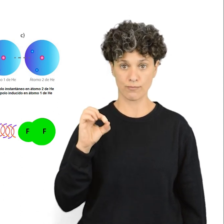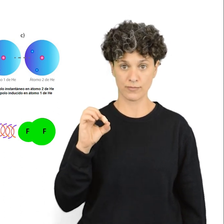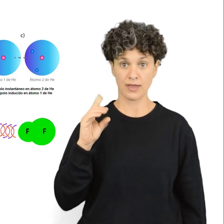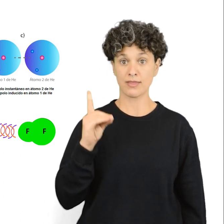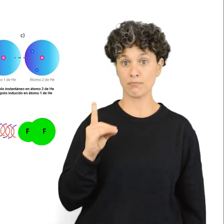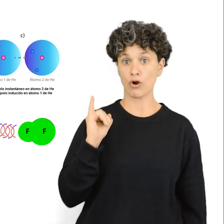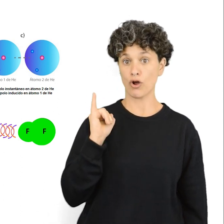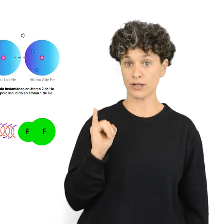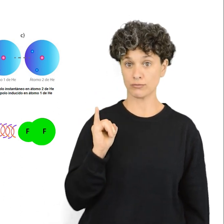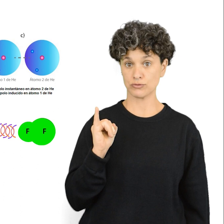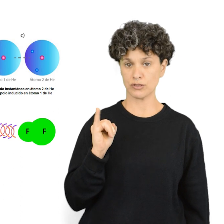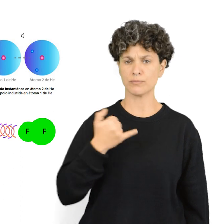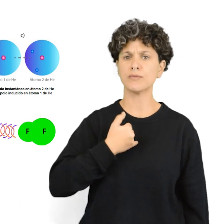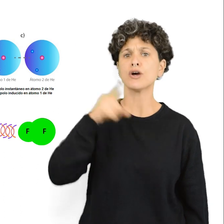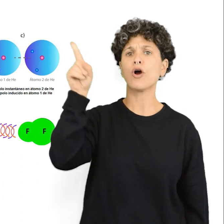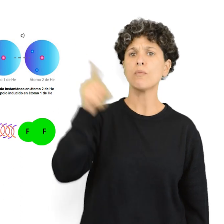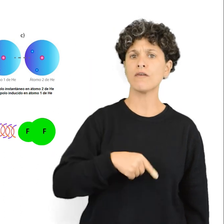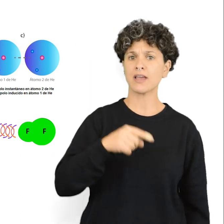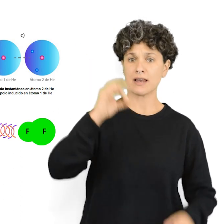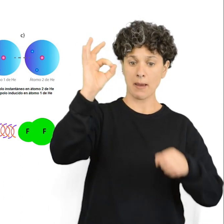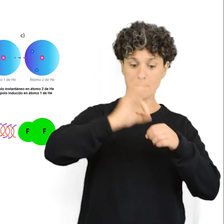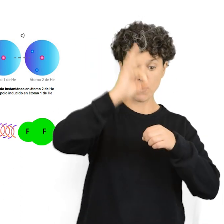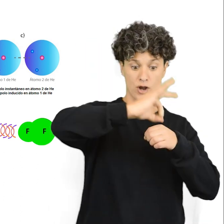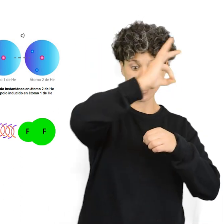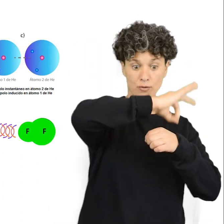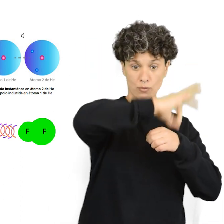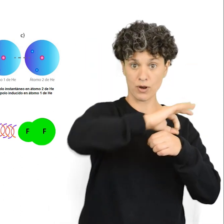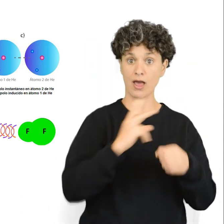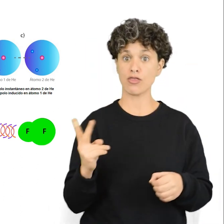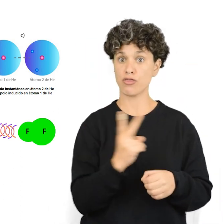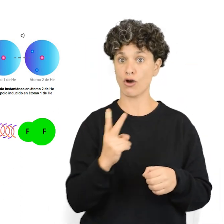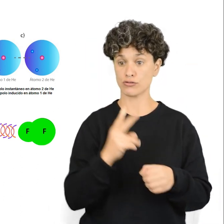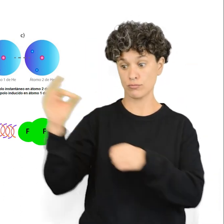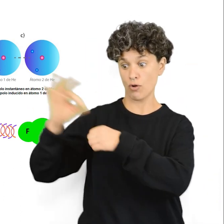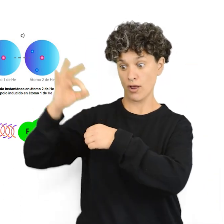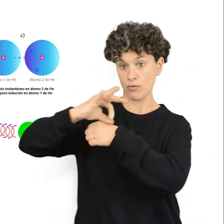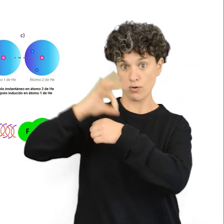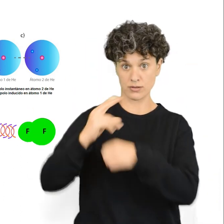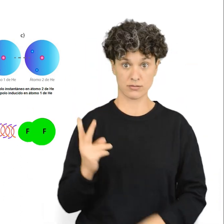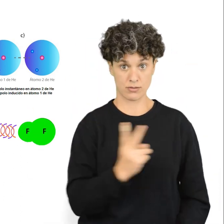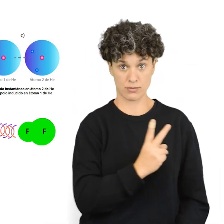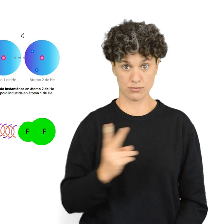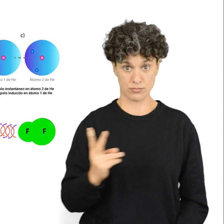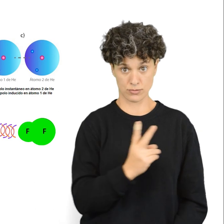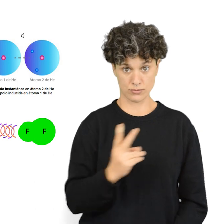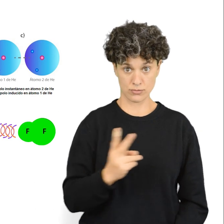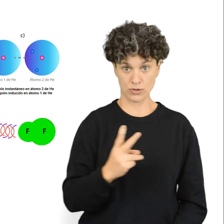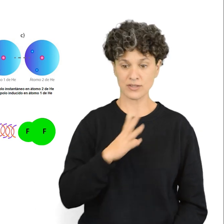Se establece cuando una molécula con un dipolo instantáneo genera un dipolo en otra molécula que está cerca, dipolo